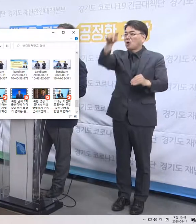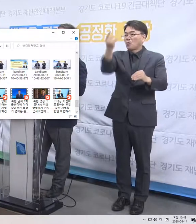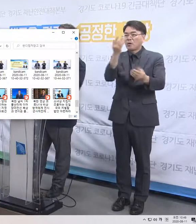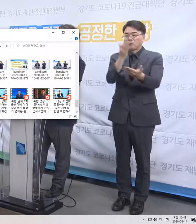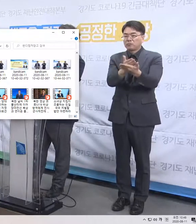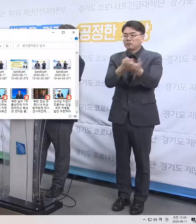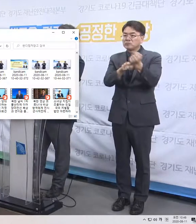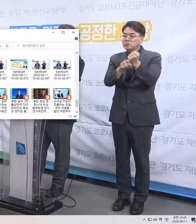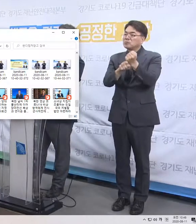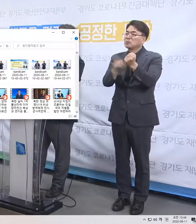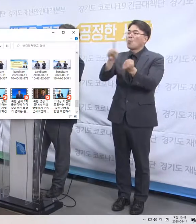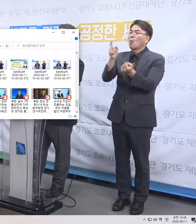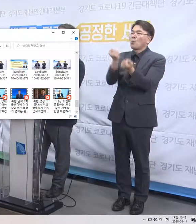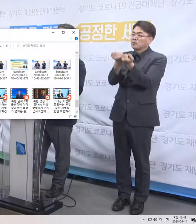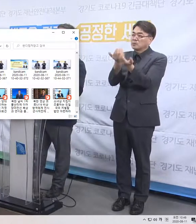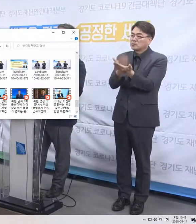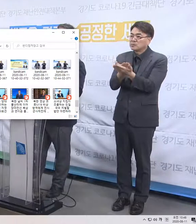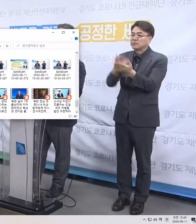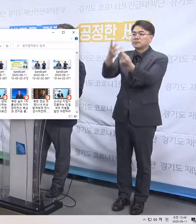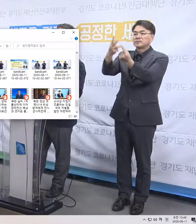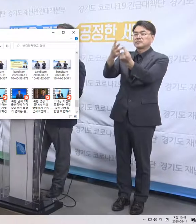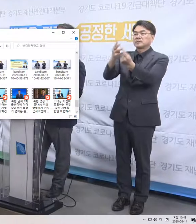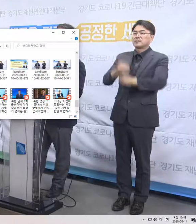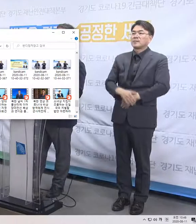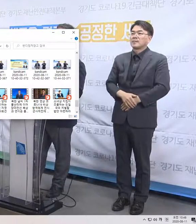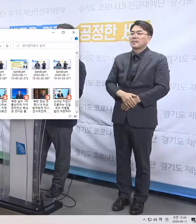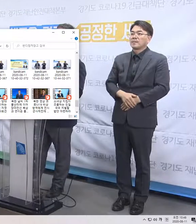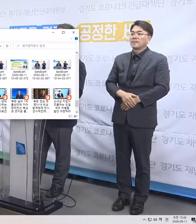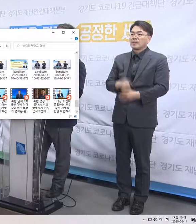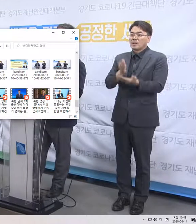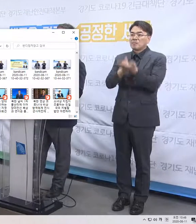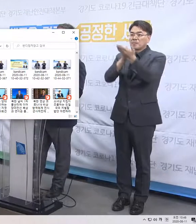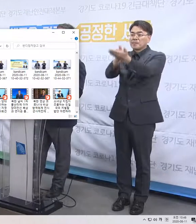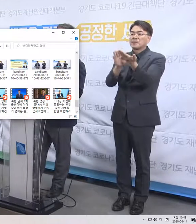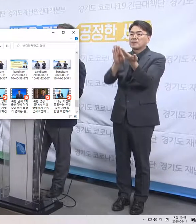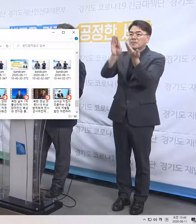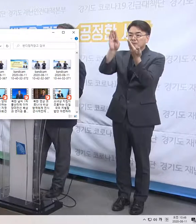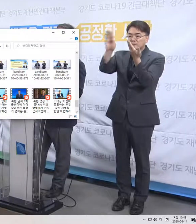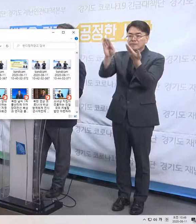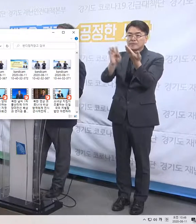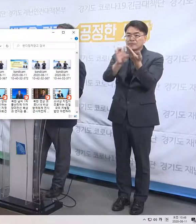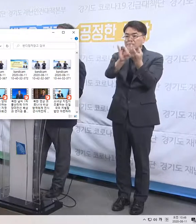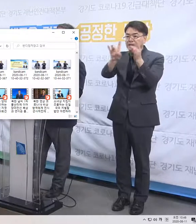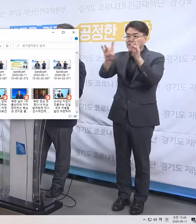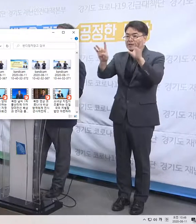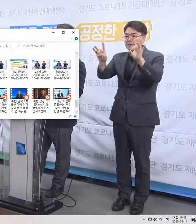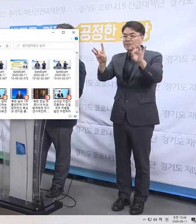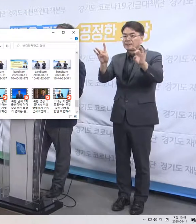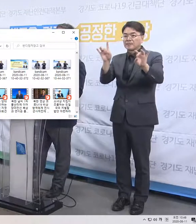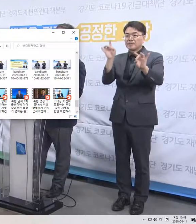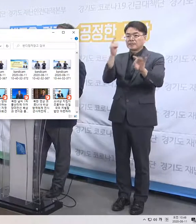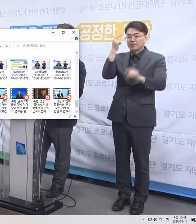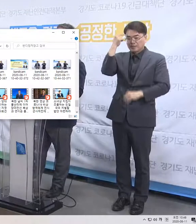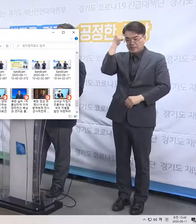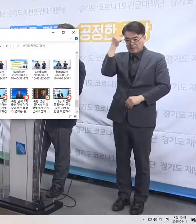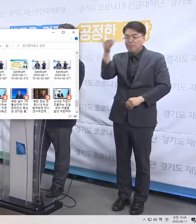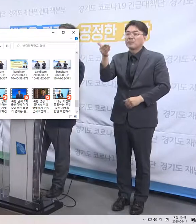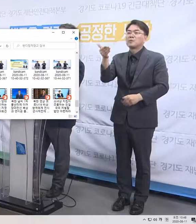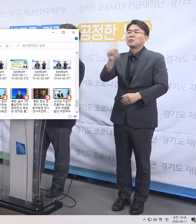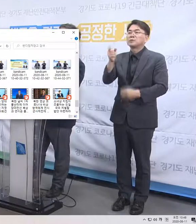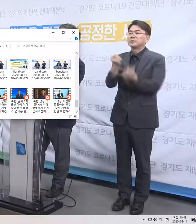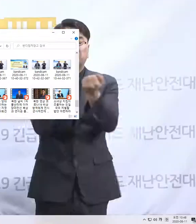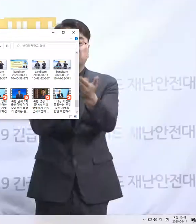말씀해 주십시오. 그리고 세 번째 질의는 브리핑 이후에 개별적으로 답변 드리도록 하겠습니다. 답변